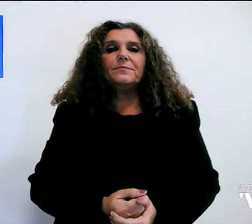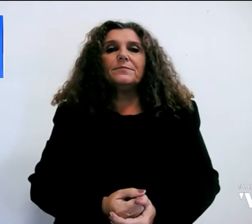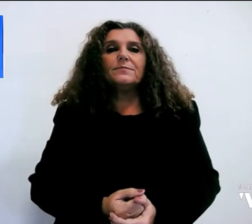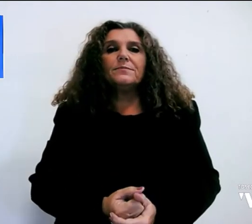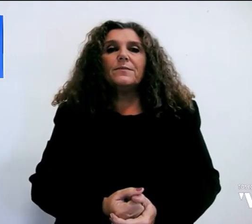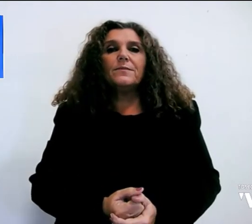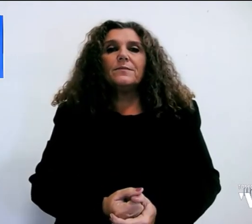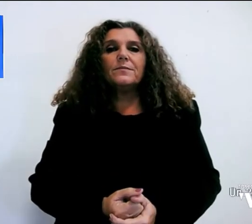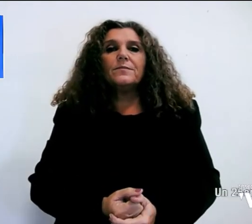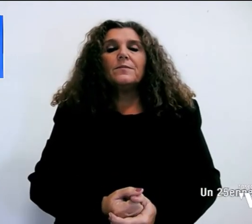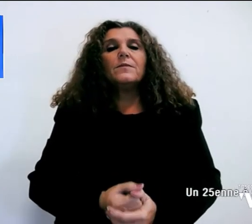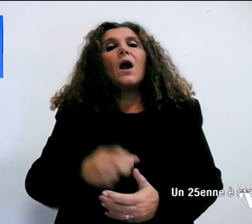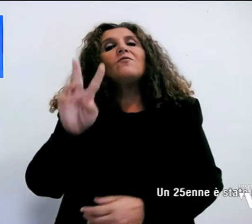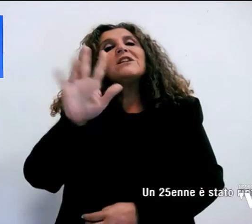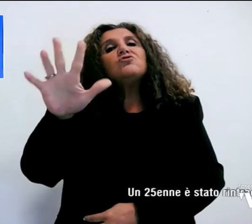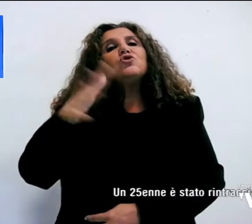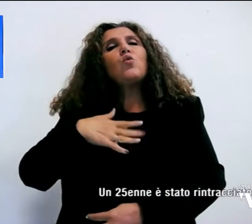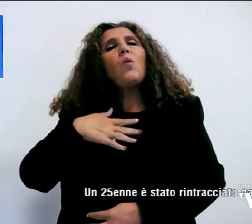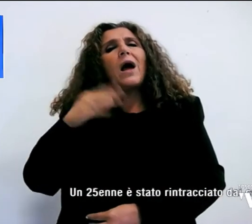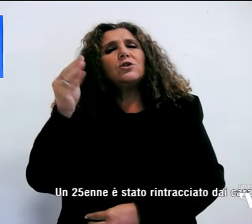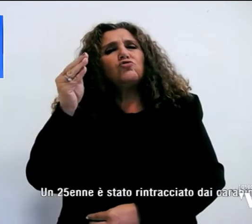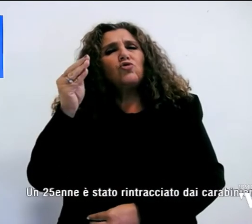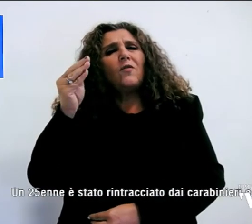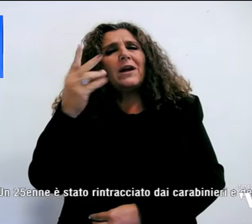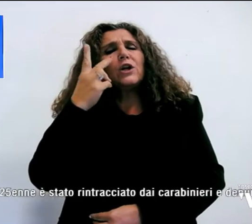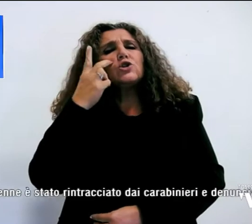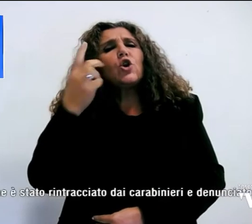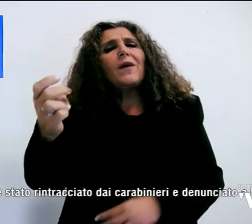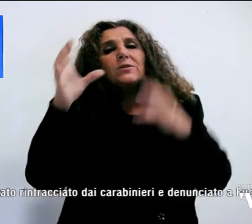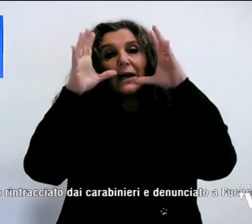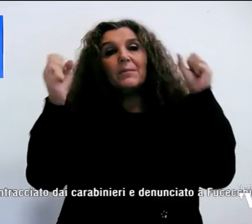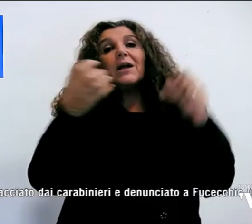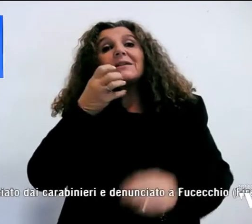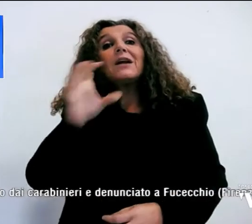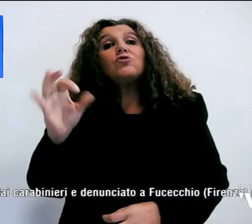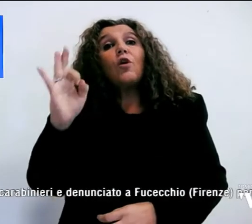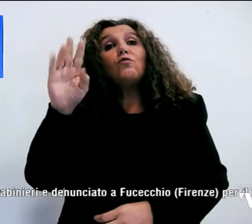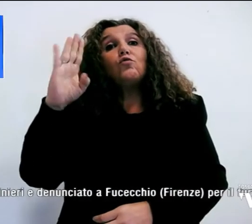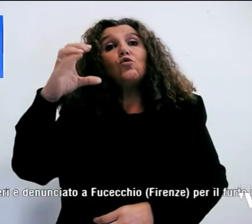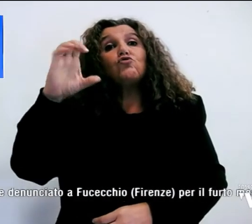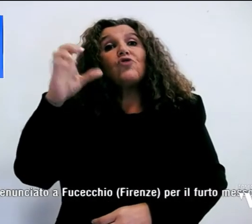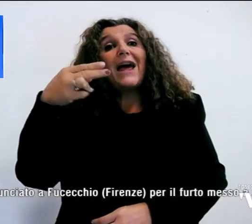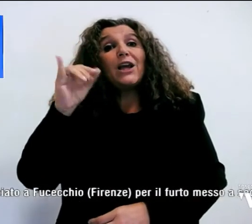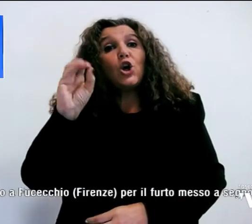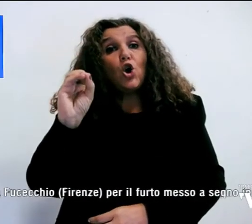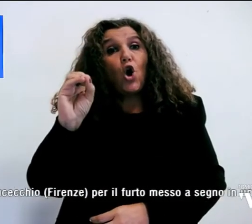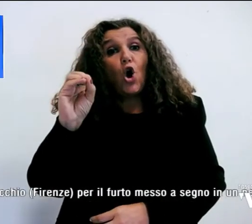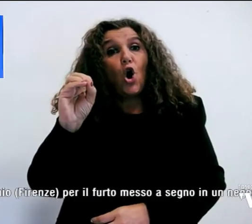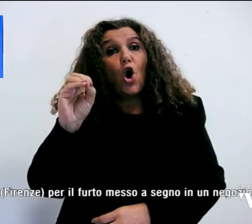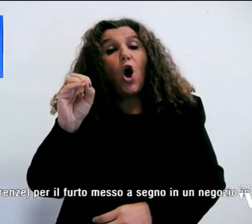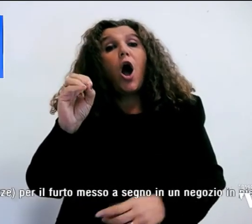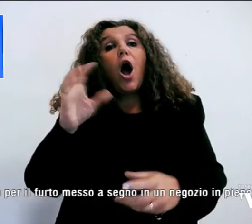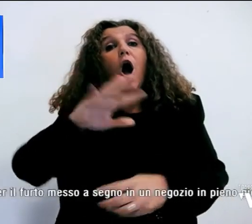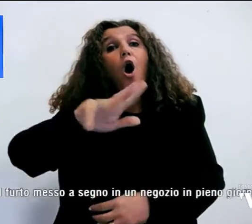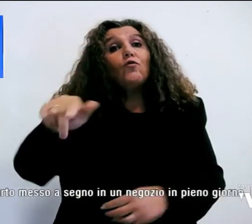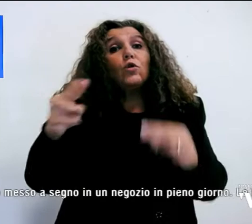Un 25enne è stato rintracciato dai carabinieri e denunciato a Fucecchio per il furto messo a segno in un negozio in pieno giorno.